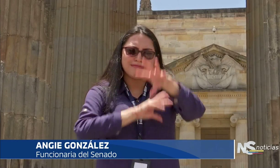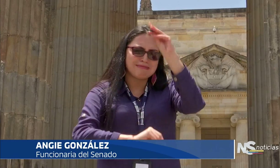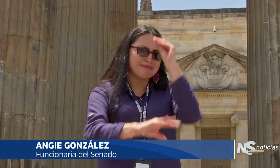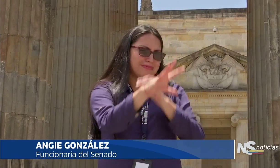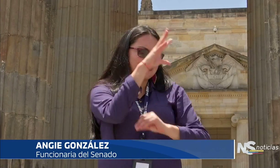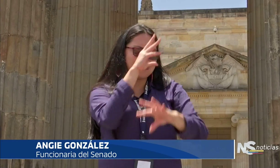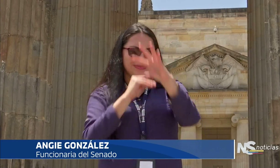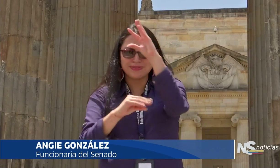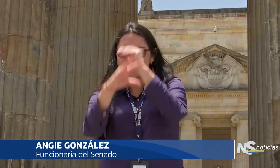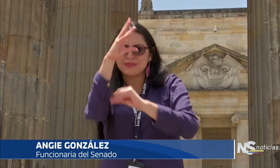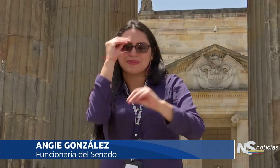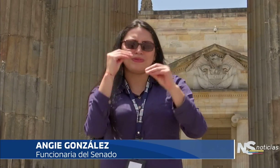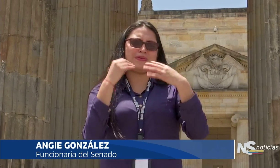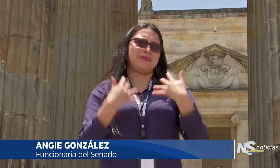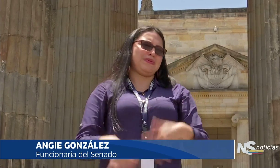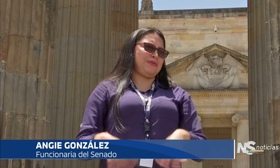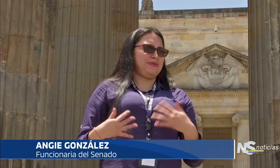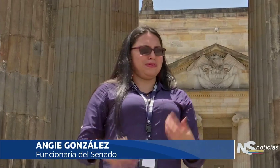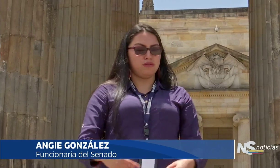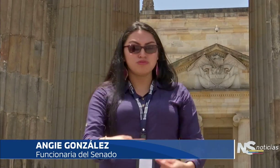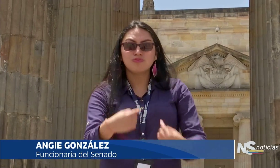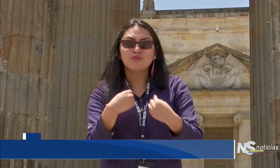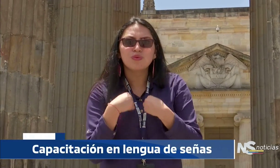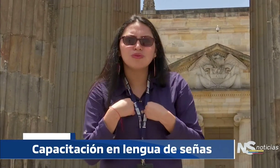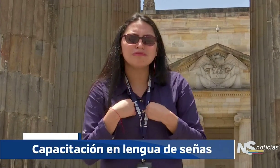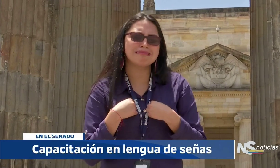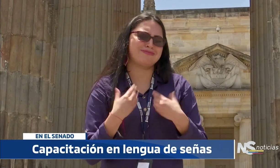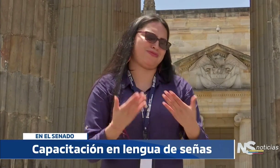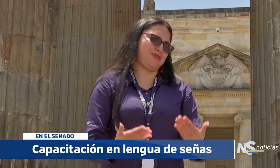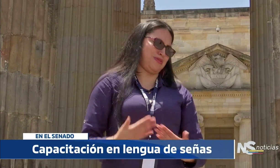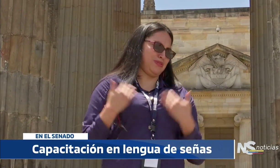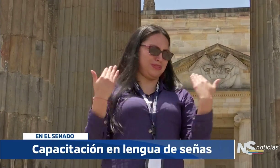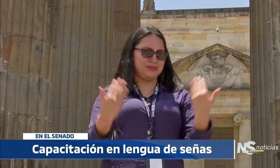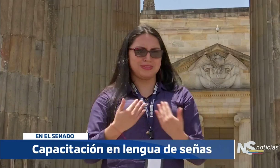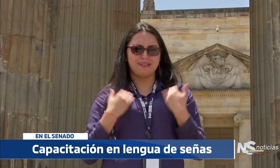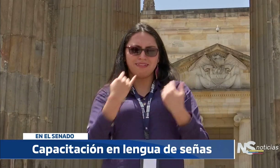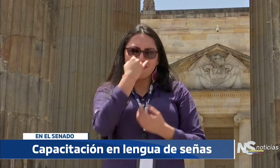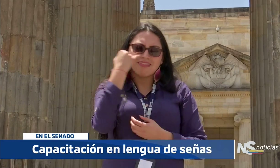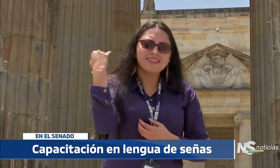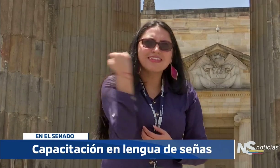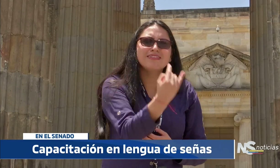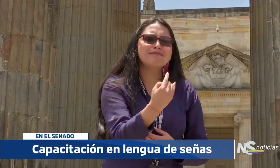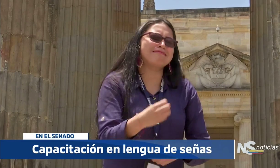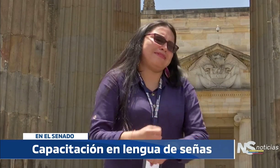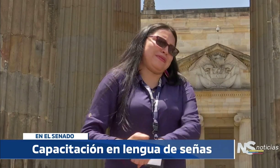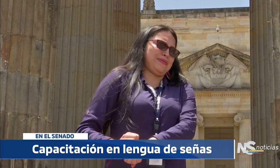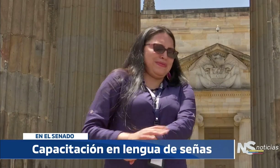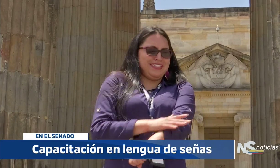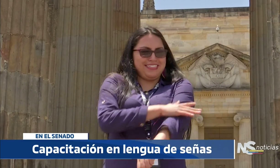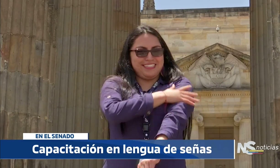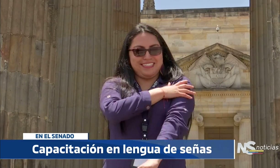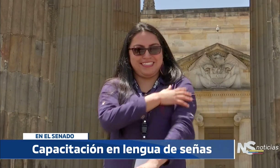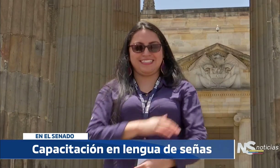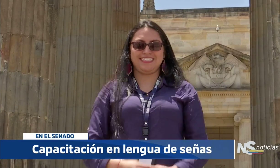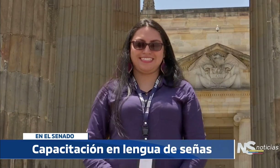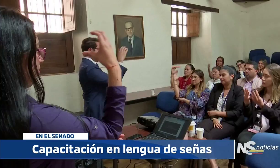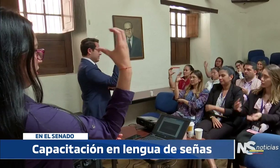interesados en la comunidad sorda. Estoy muy emocionada de hacer parte de este taller. Según el